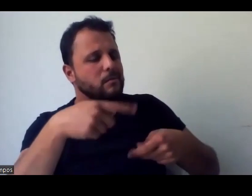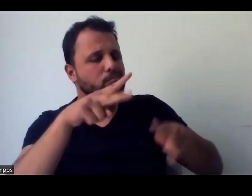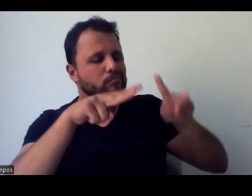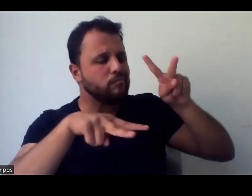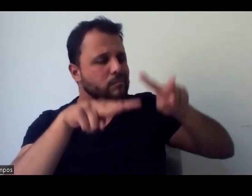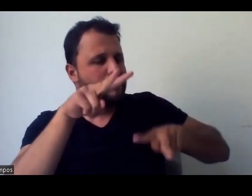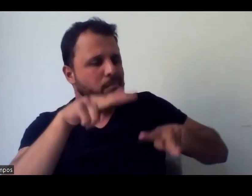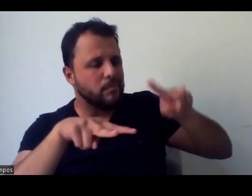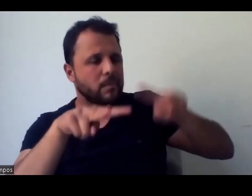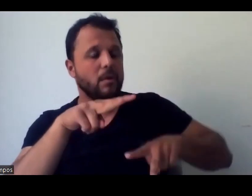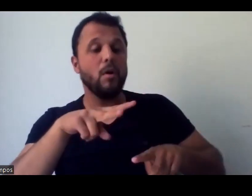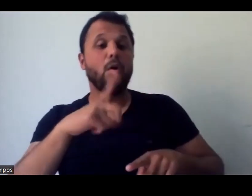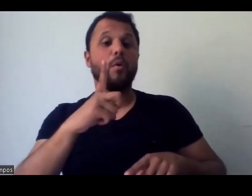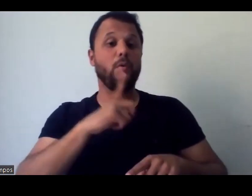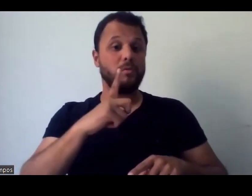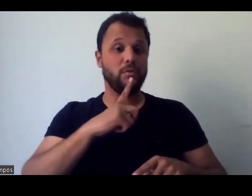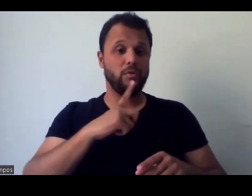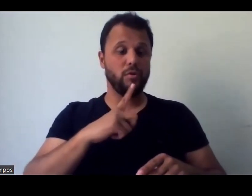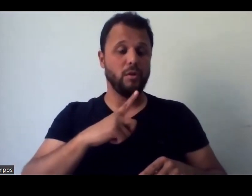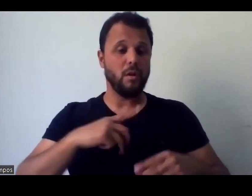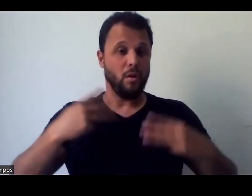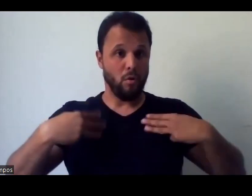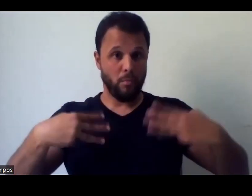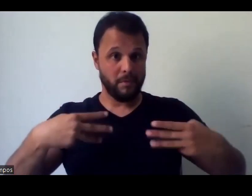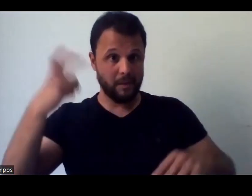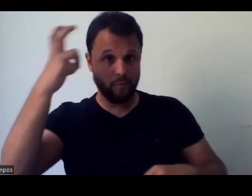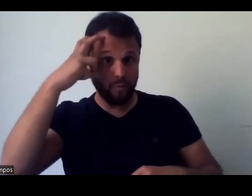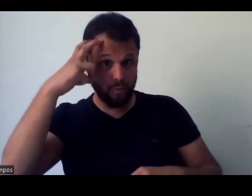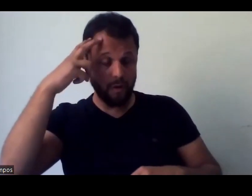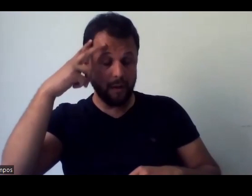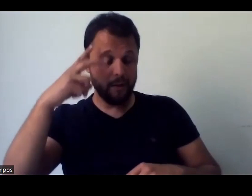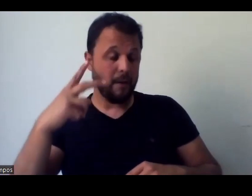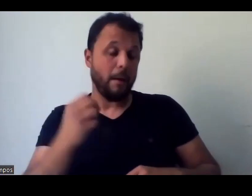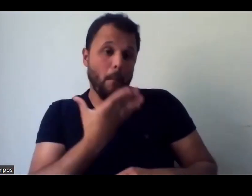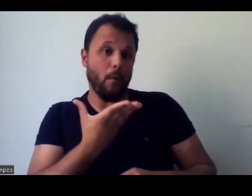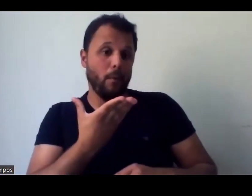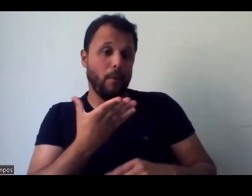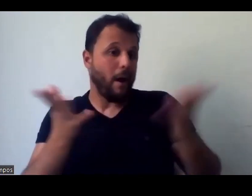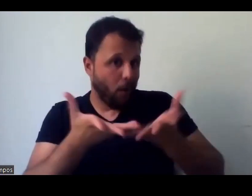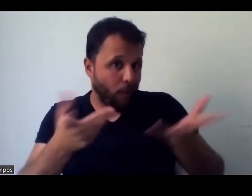quando tinha gente uma secretaria, o Ministério da Cultura, ficava mais fácil, agora está difícil, mas, enfim,